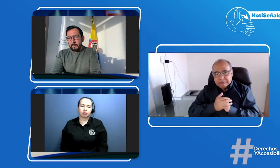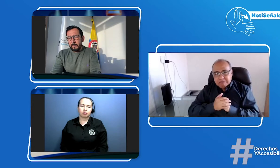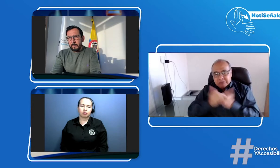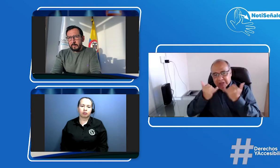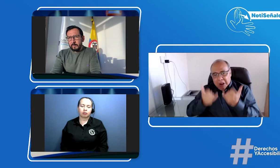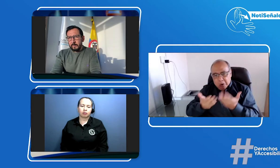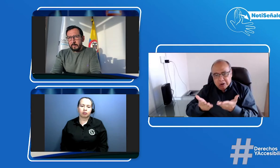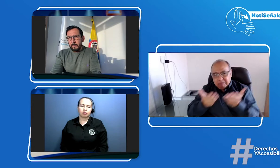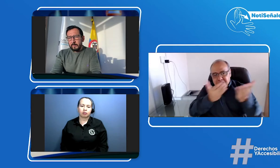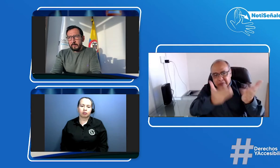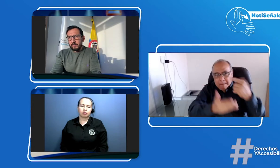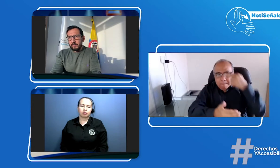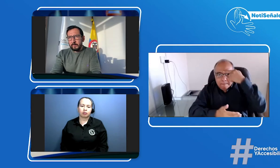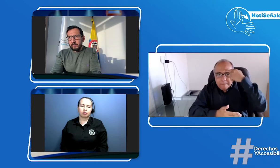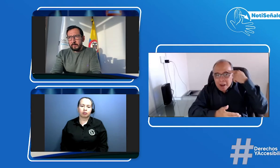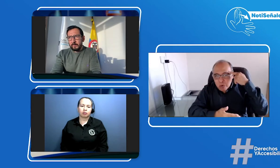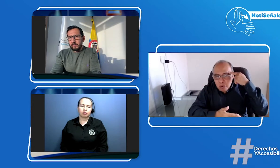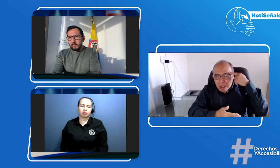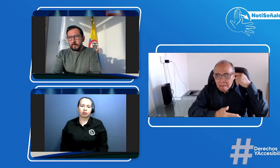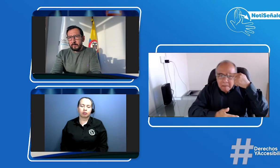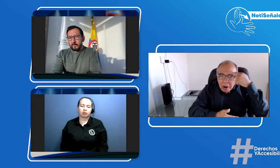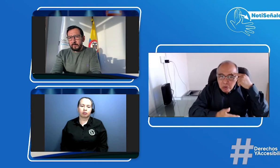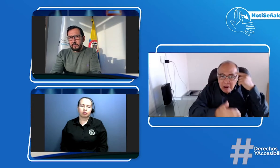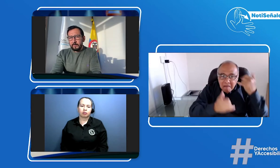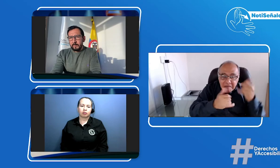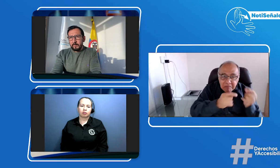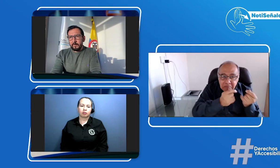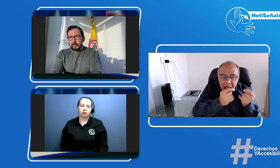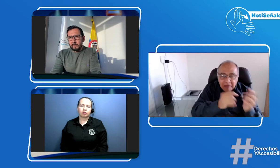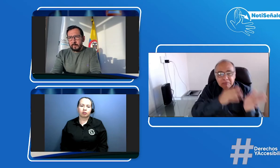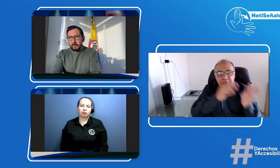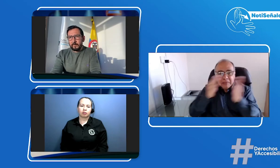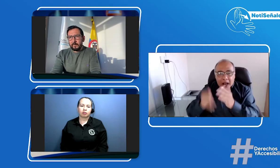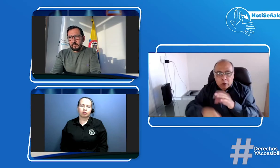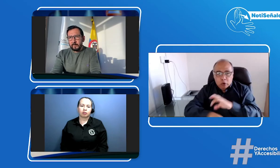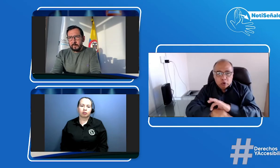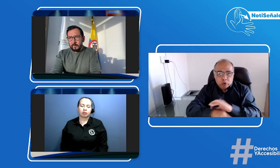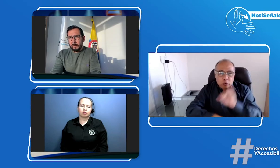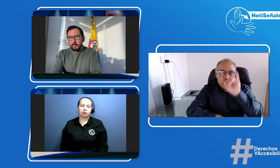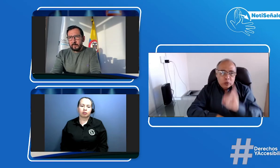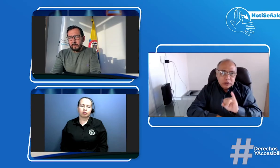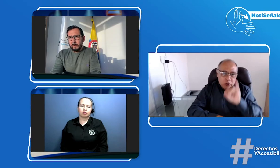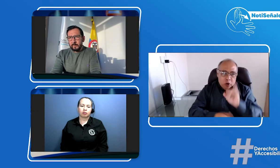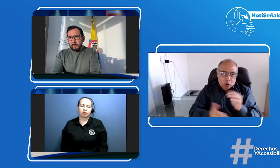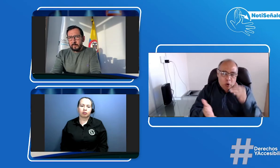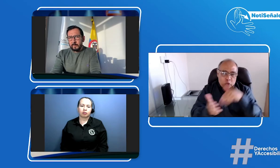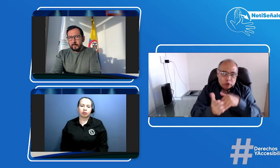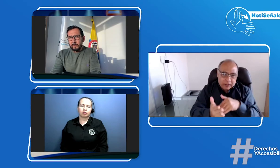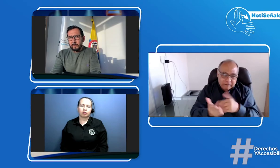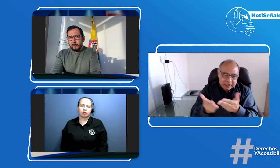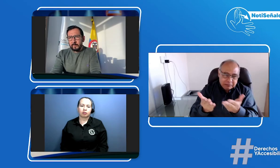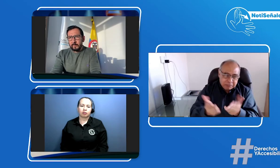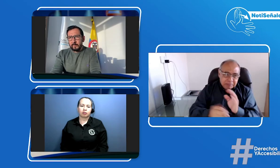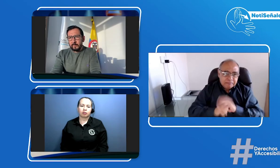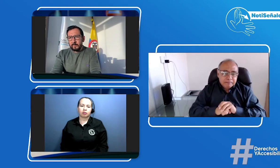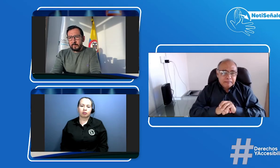es para que al anverso de la licencia aparezca pues cuál es su nivel de pérdida auditiva y le puedan conocer las